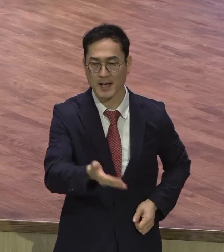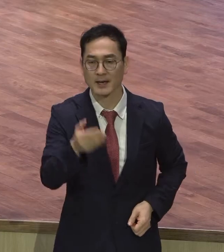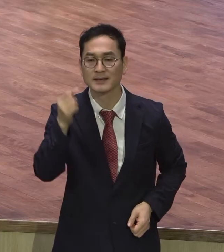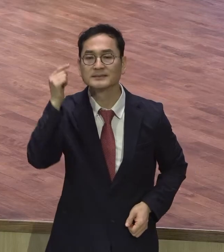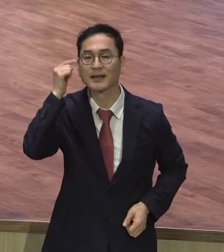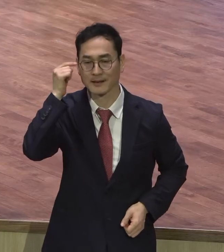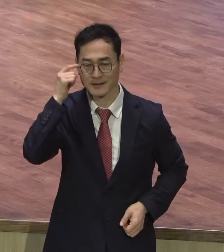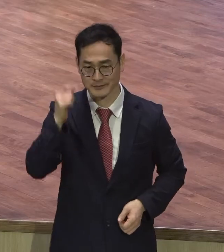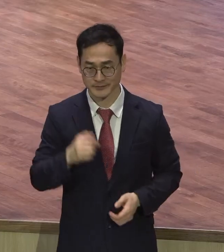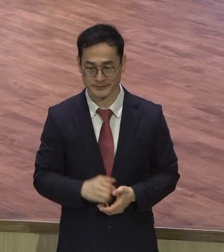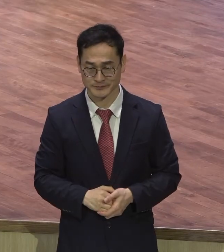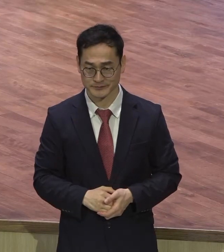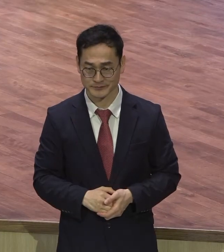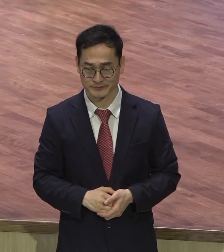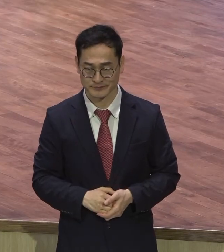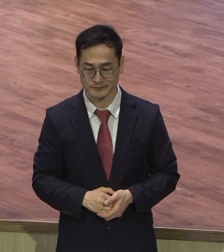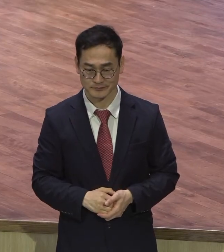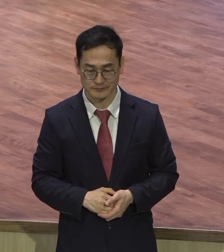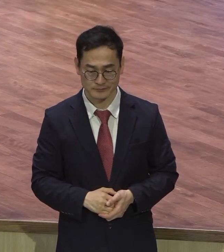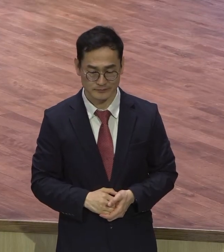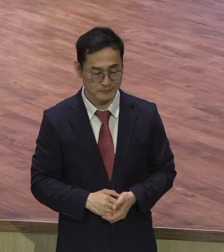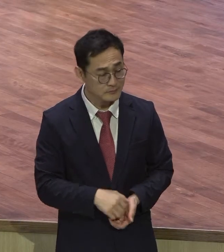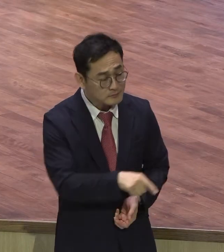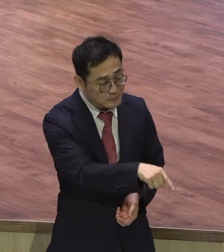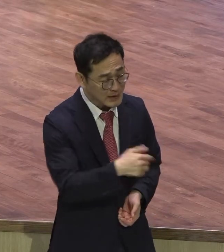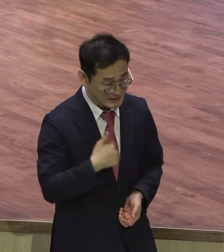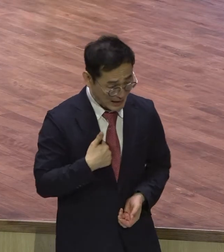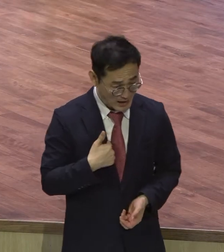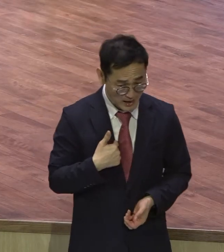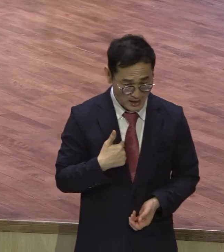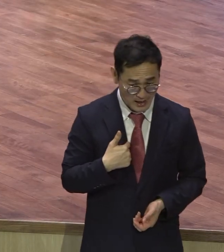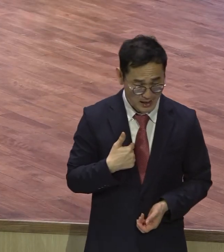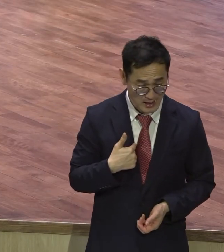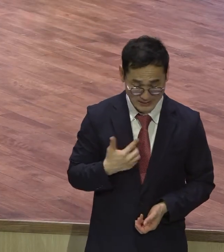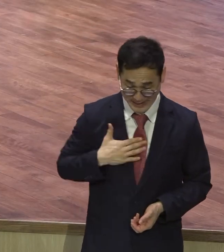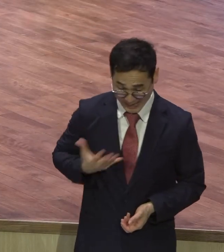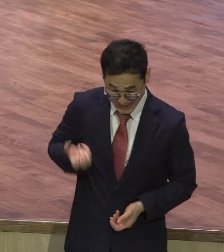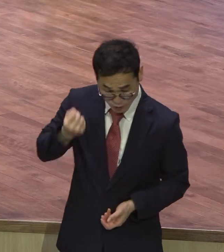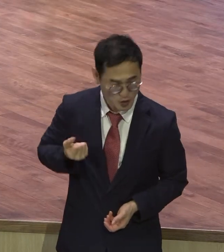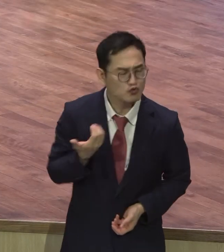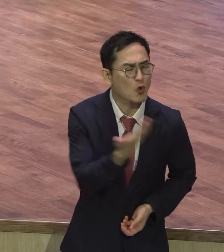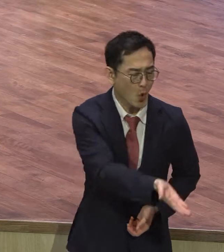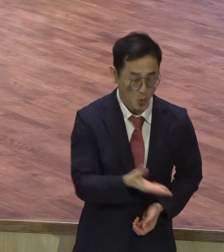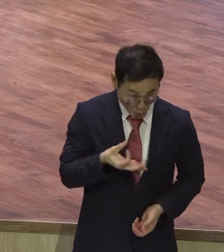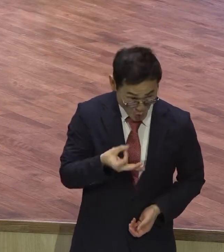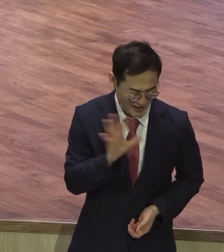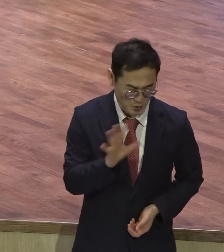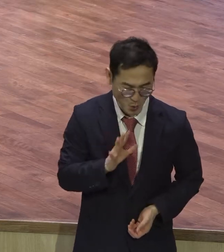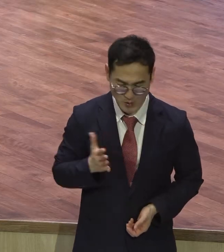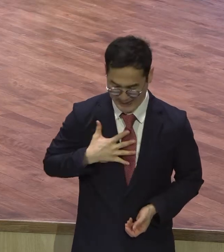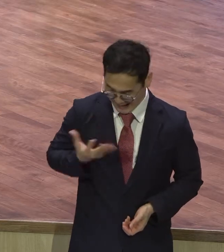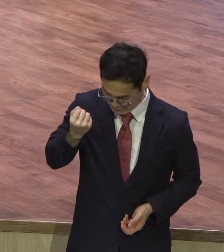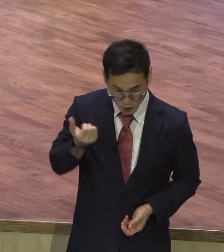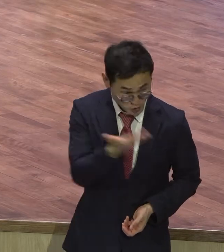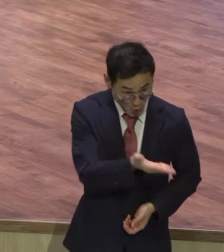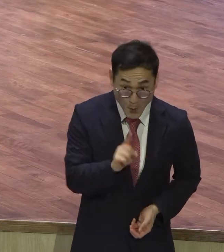정확한 답을 주죠. 내게 있는 것을 내게 주느니 나사렛 예수 그리스도의 이름으로